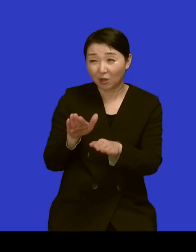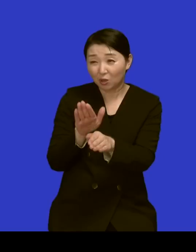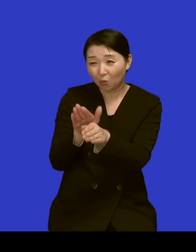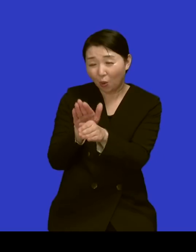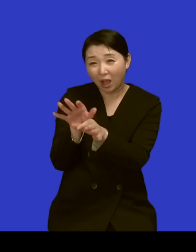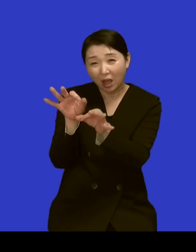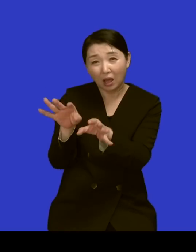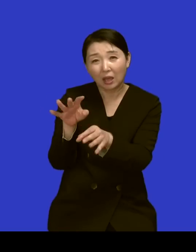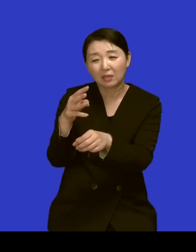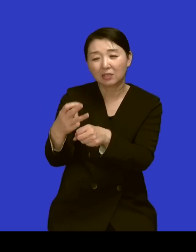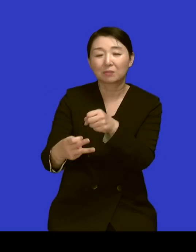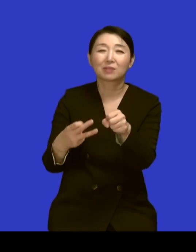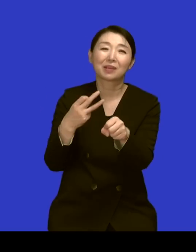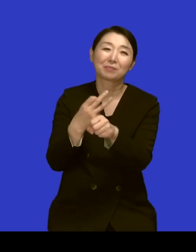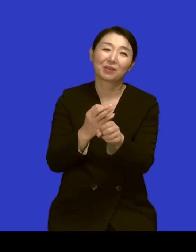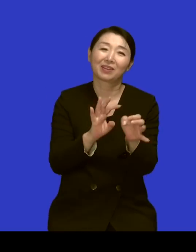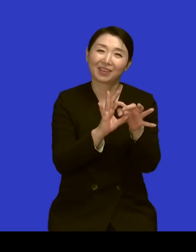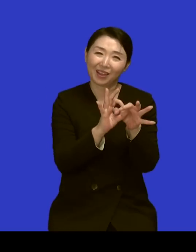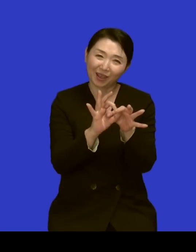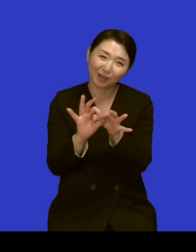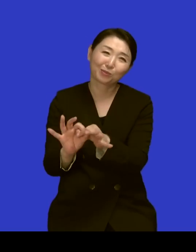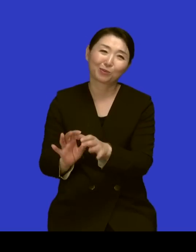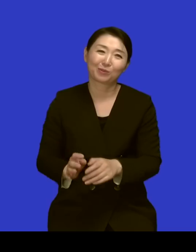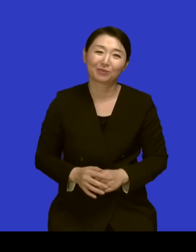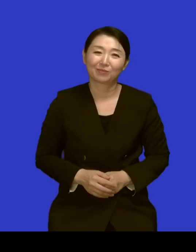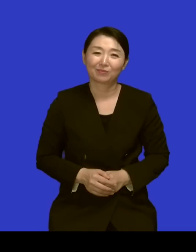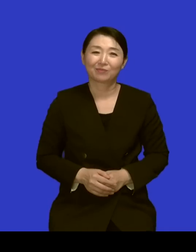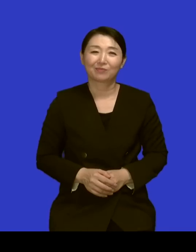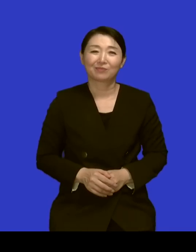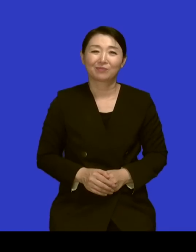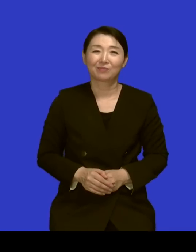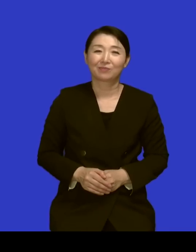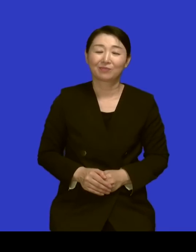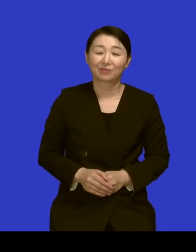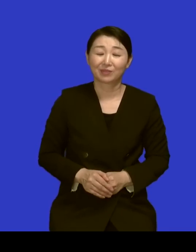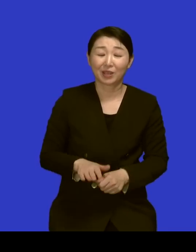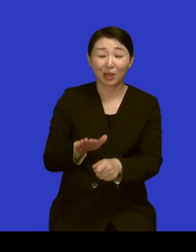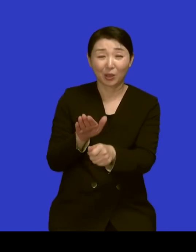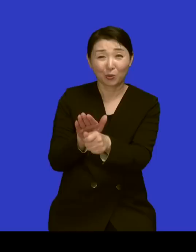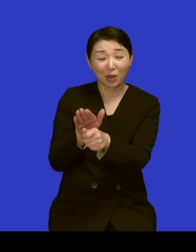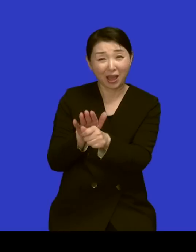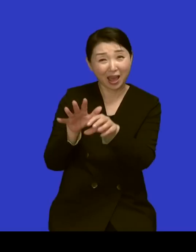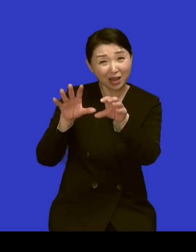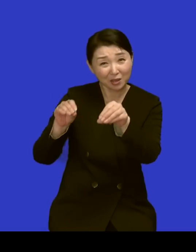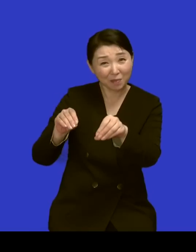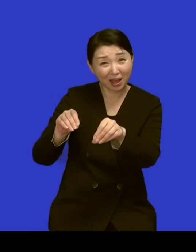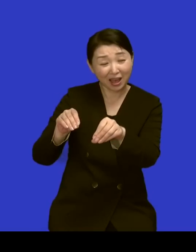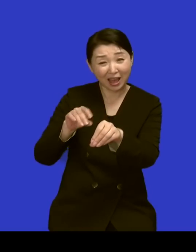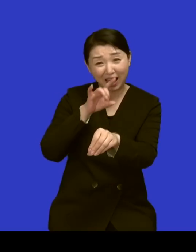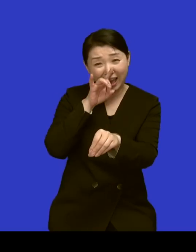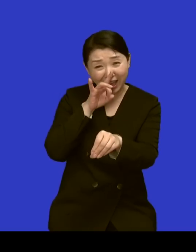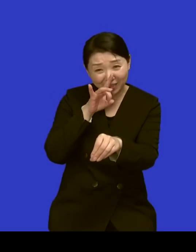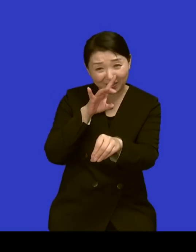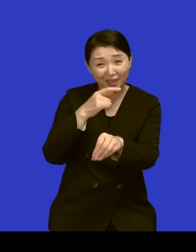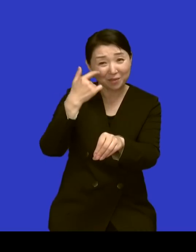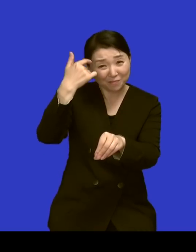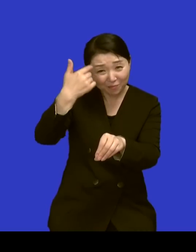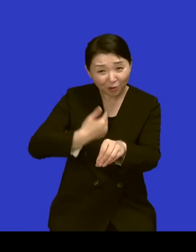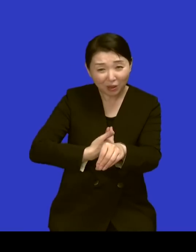대단하시네요 대단하시네요 그러니까 이제 그만하면 안 되냐 그래도 또 제가 뭐 하면 어머님이